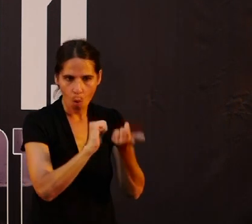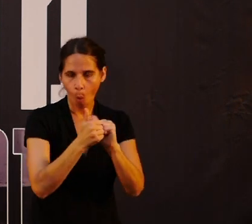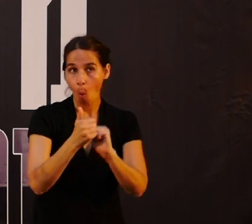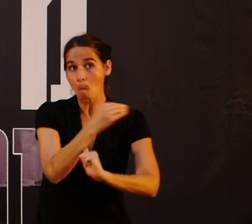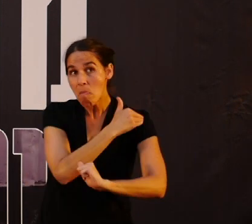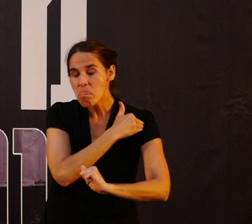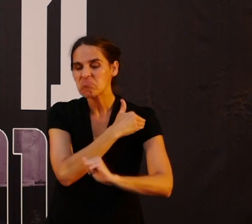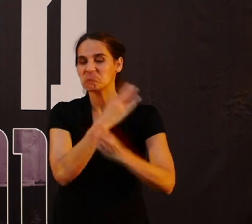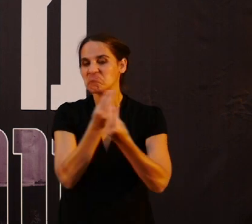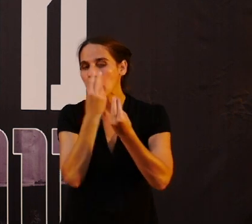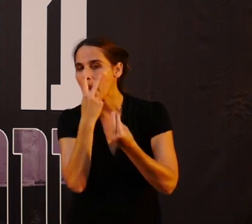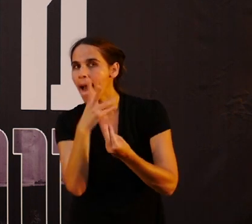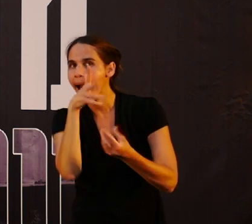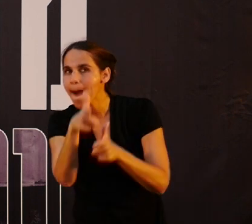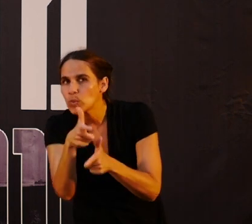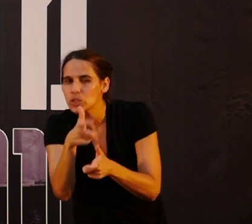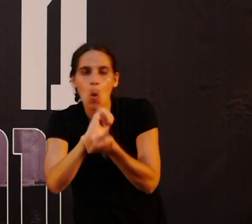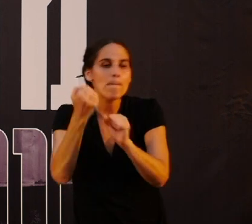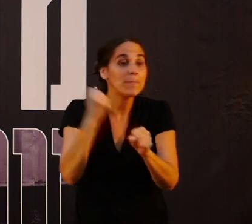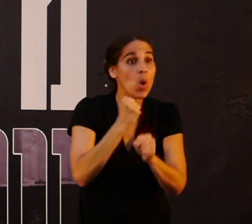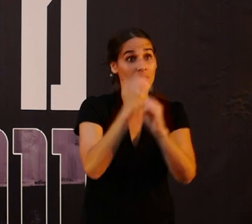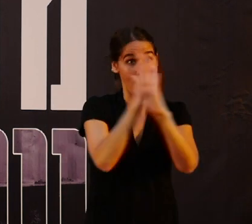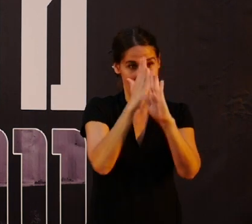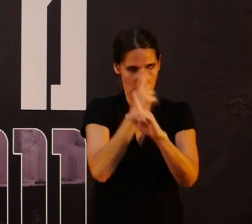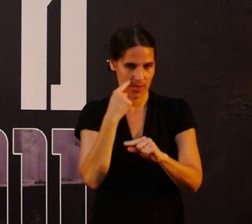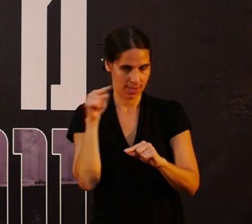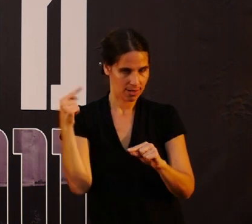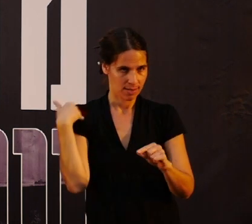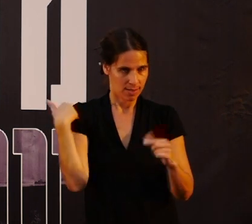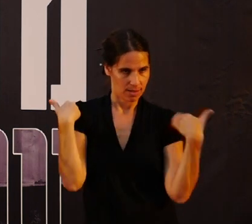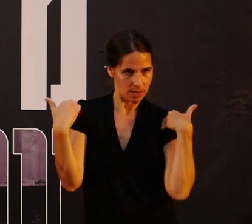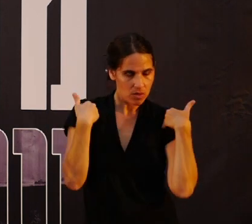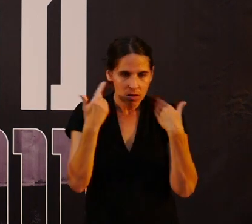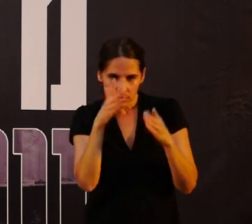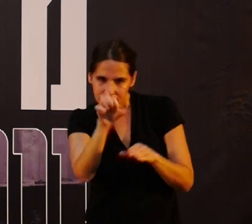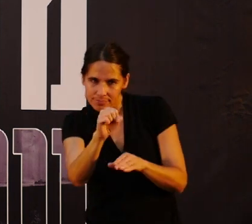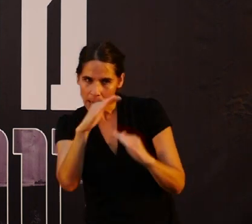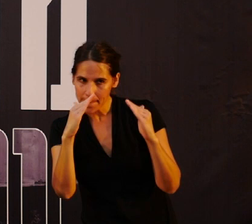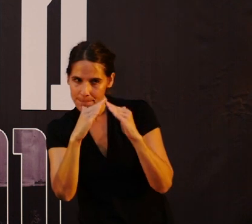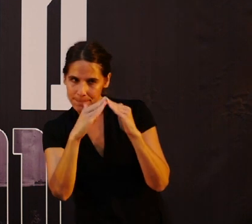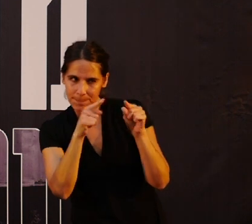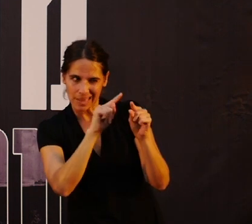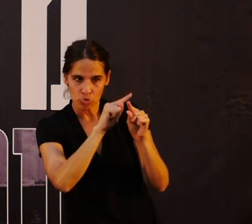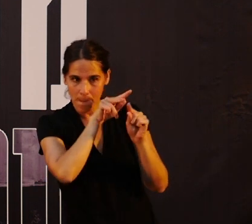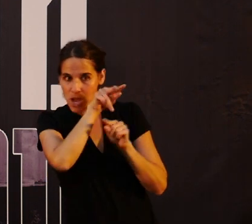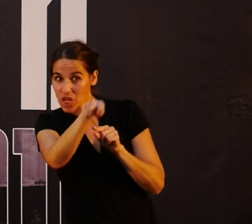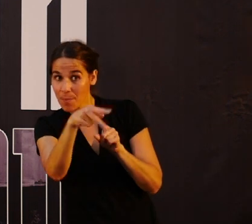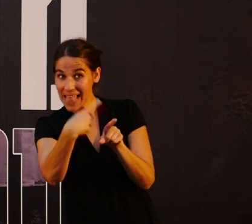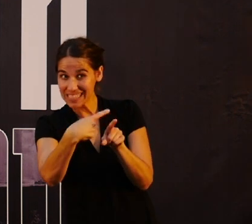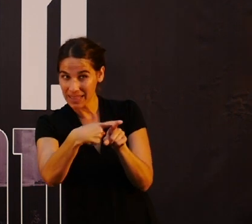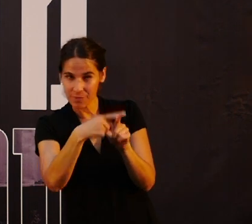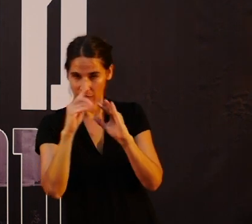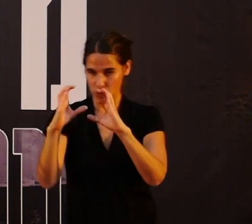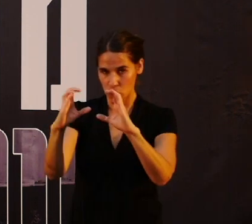דיווח שמזהים חמושים או כל מיני פעילויות חבלניות. מזהים את הבתים שמשקיפים על עצמתים האלה והכבישים